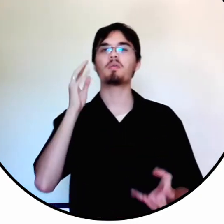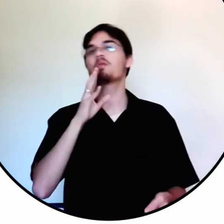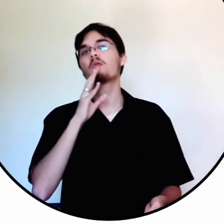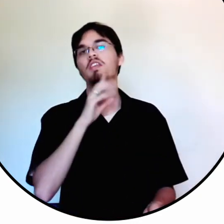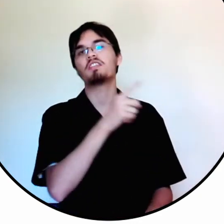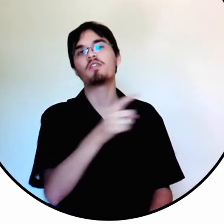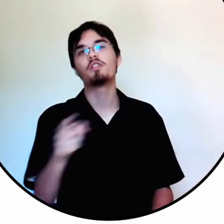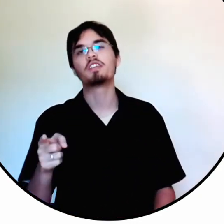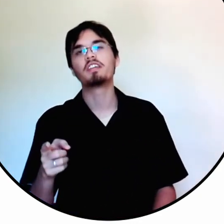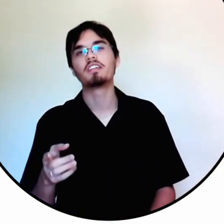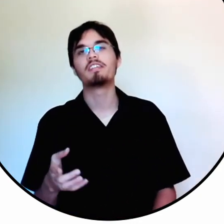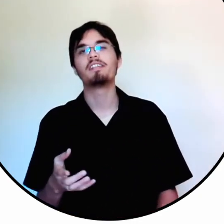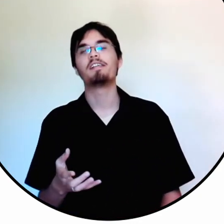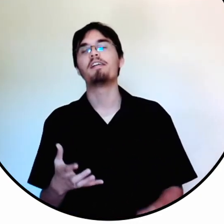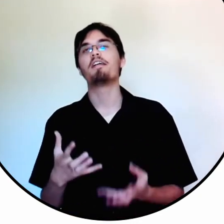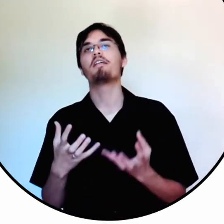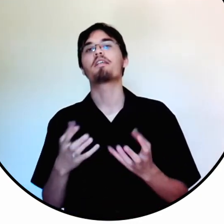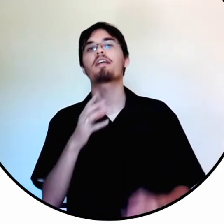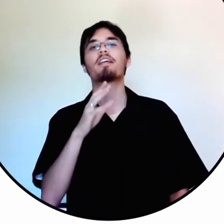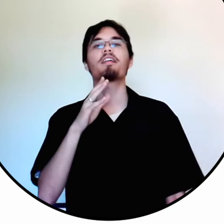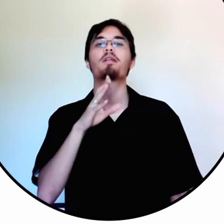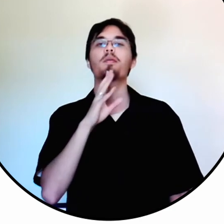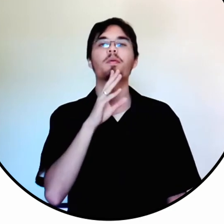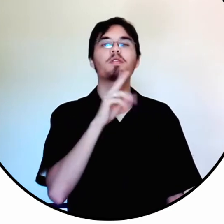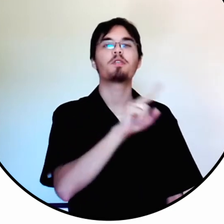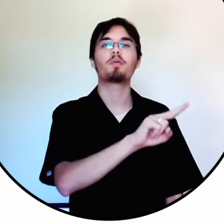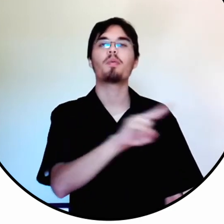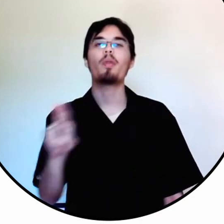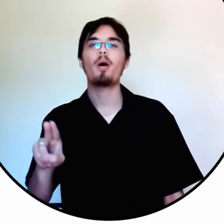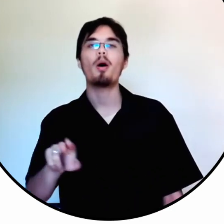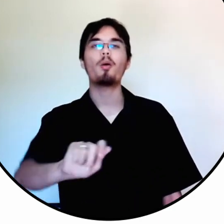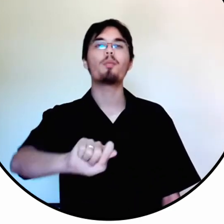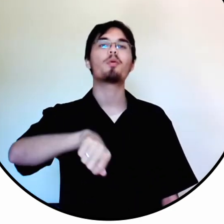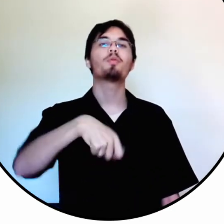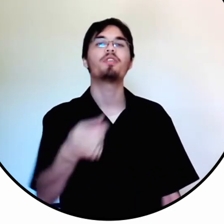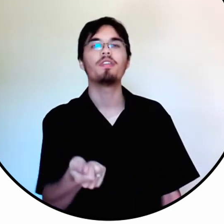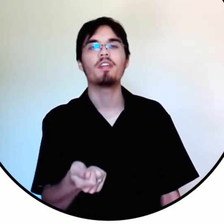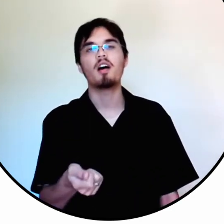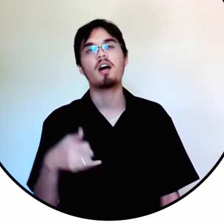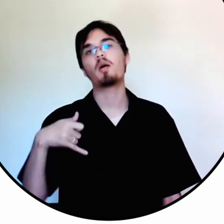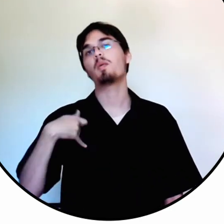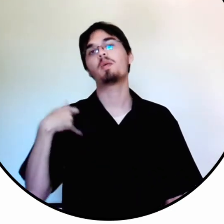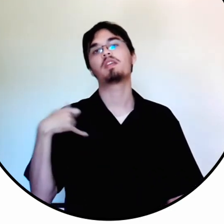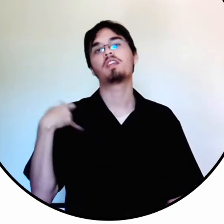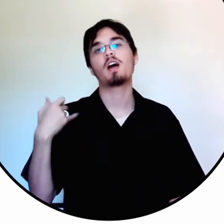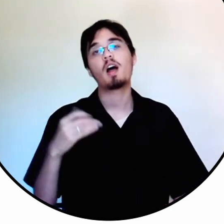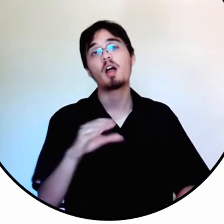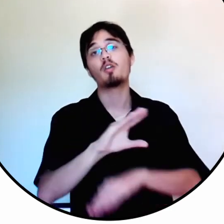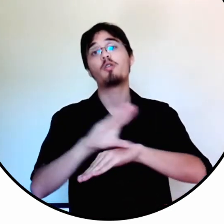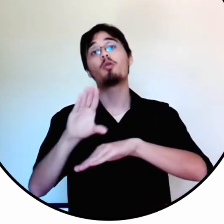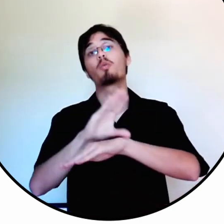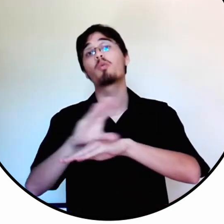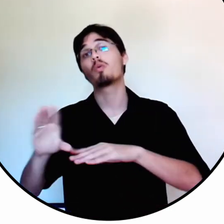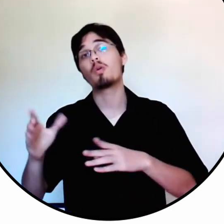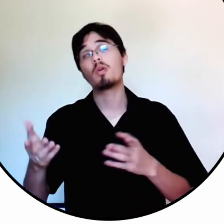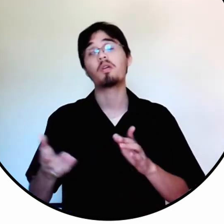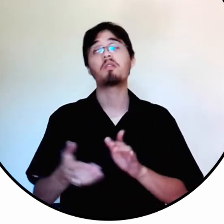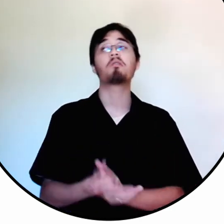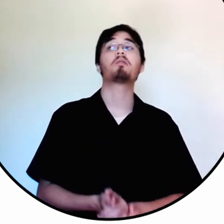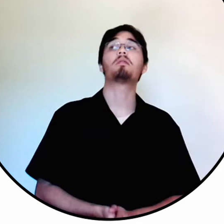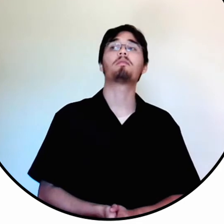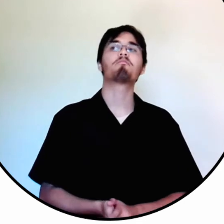Eu quero conhecer vocês. Quero conhecer o nome, sinal, a idade, o curso...